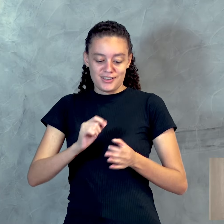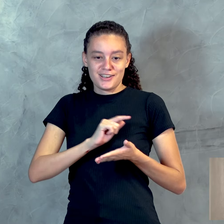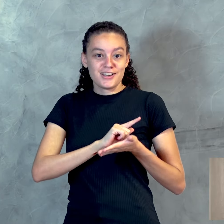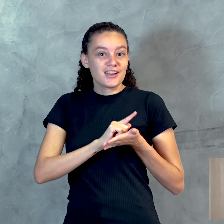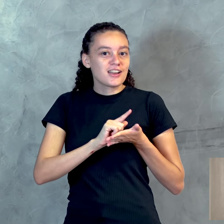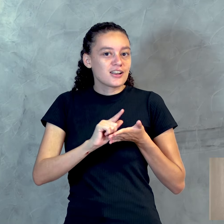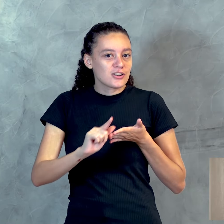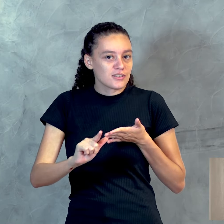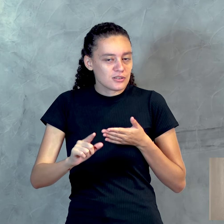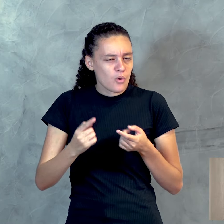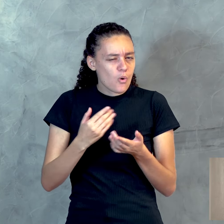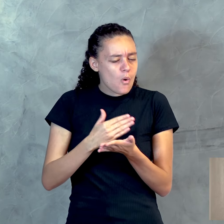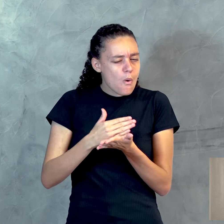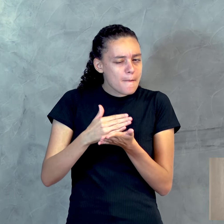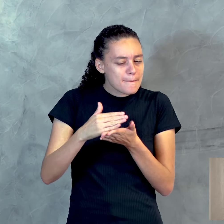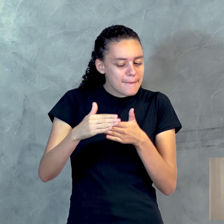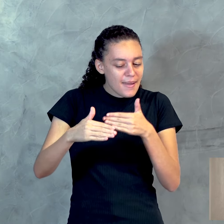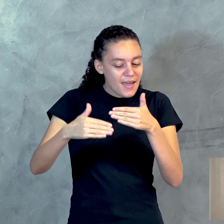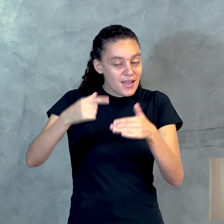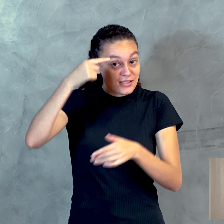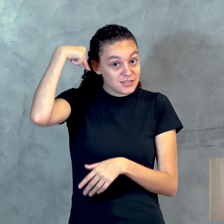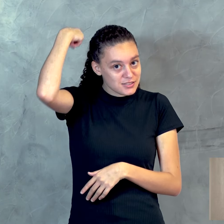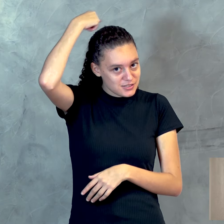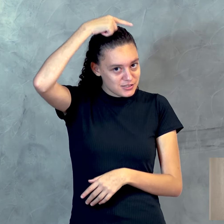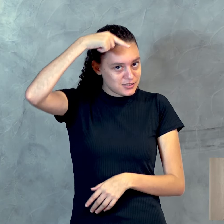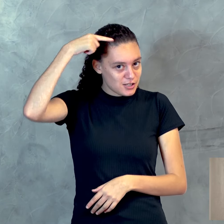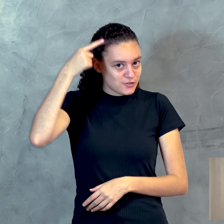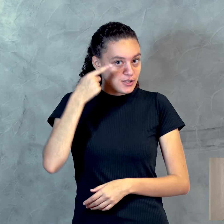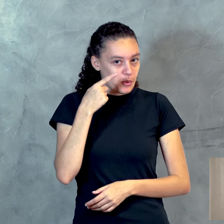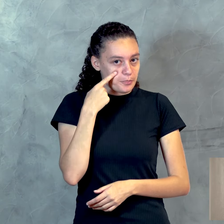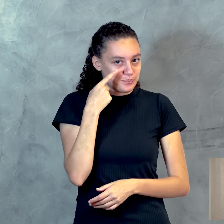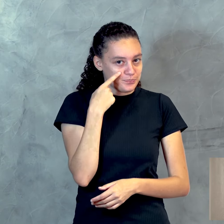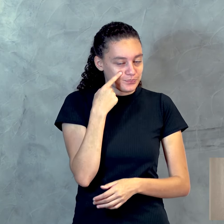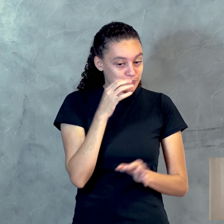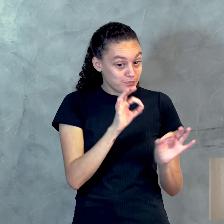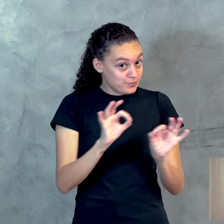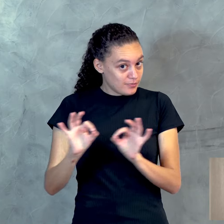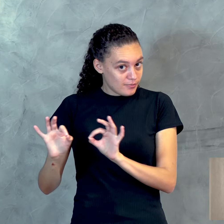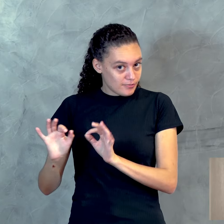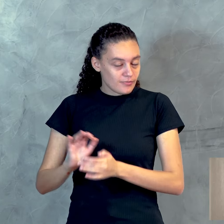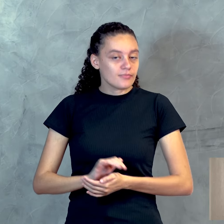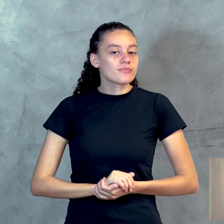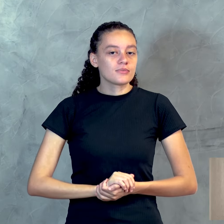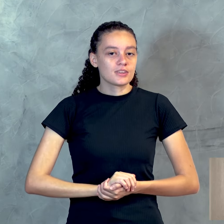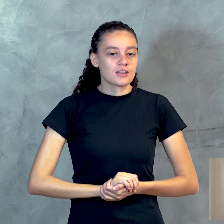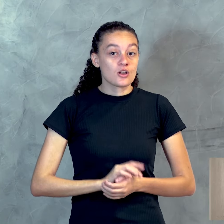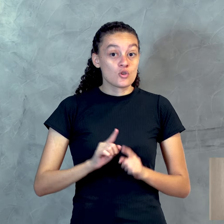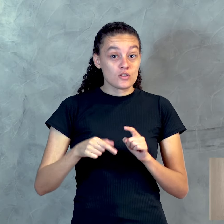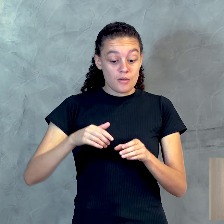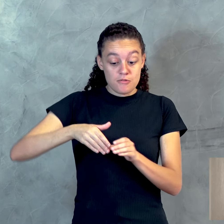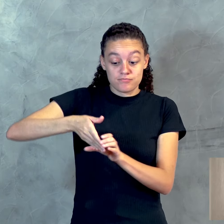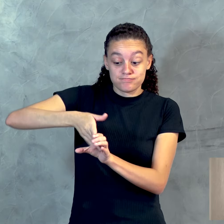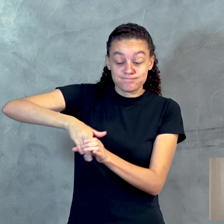começar o processo de santificação desse copo. Me acompanhe aqui. Vamos lavá-lo,